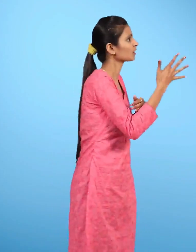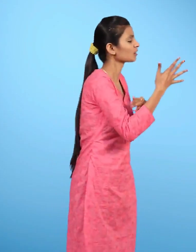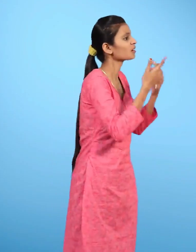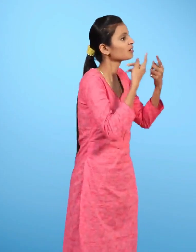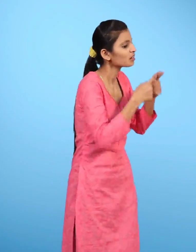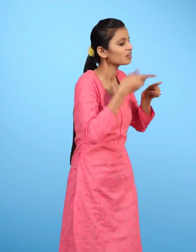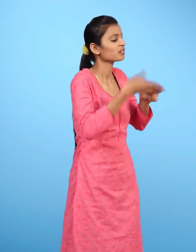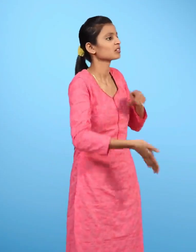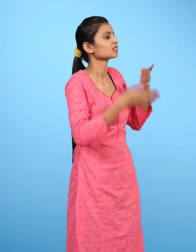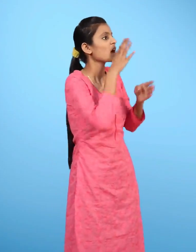लग गए